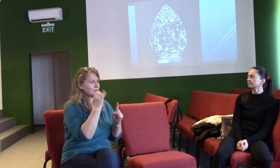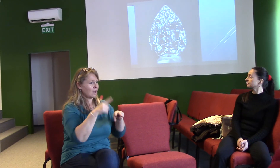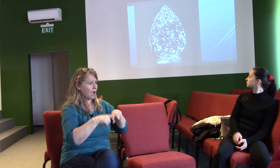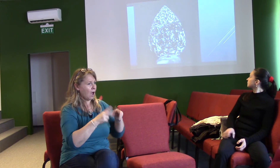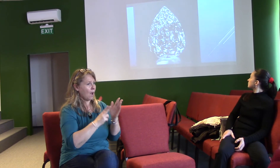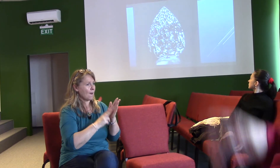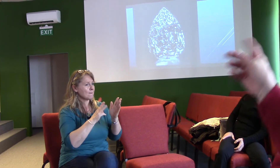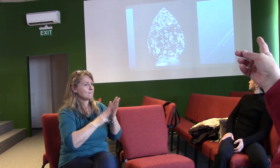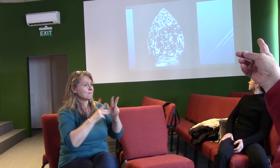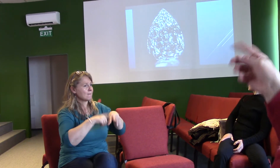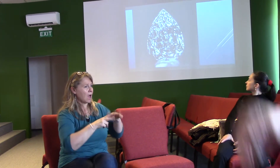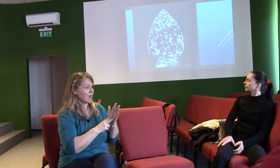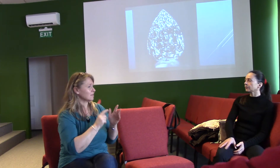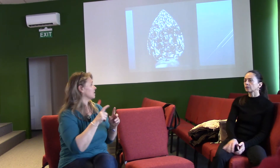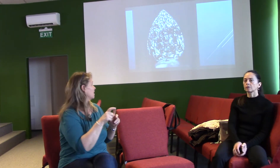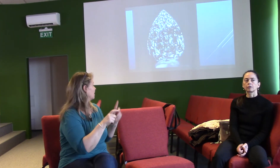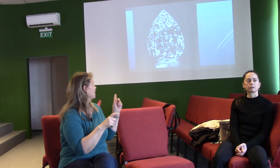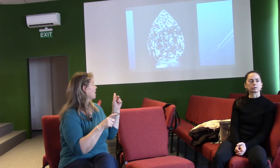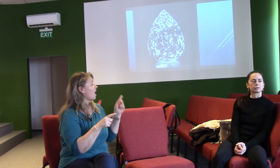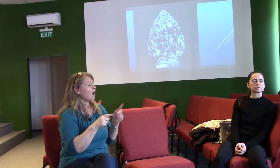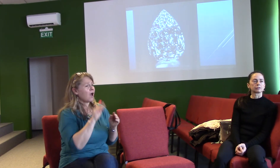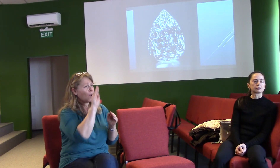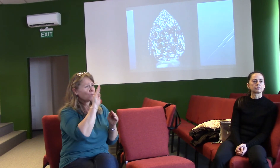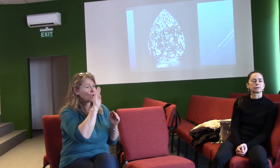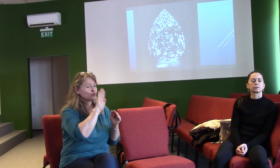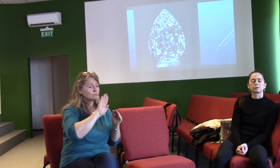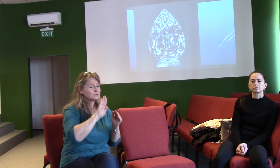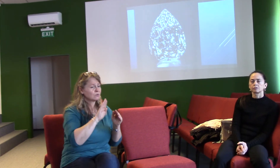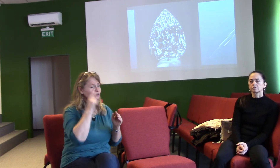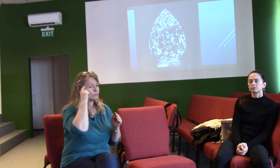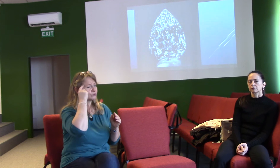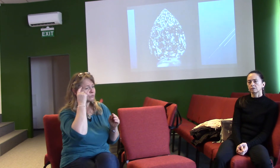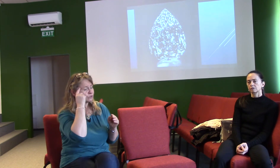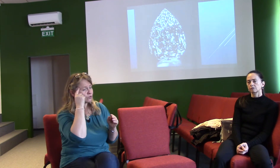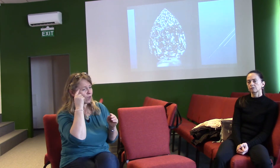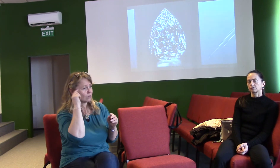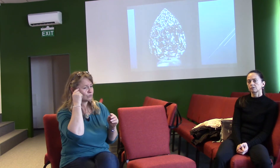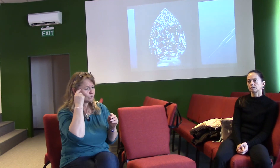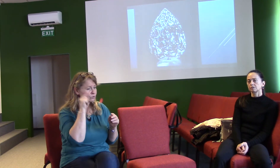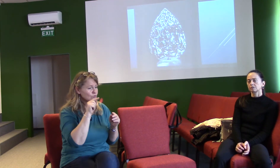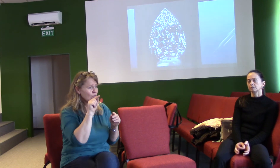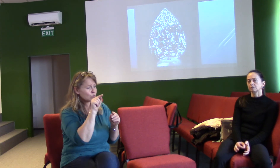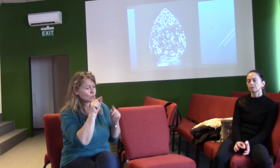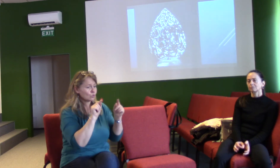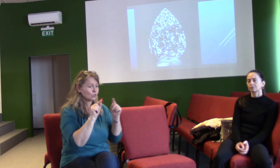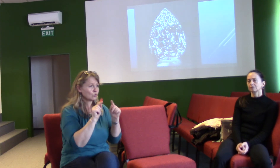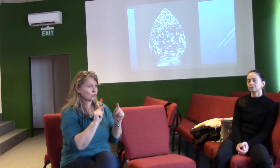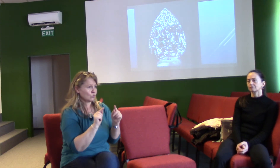poznávat, uvažovat, přemýšlet, rozjímat. To nejlepší v celém